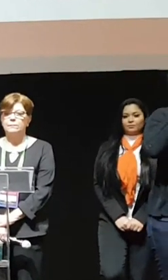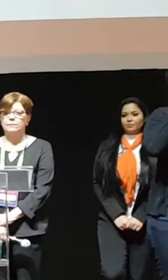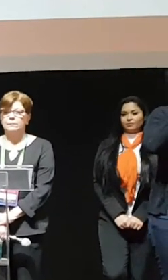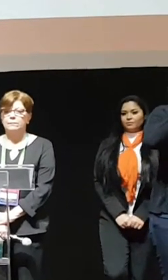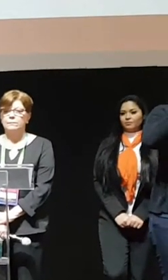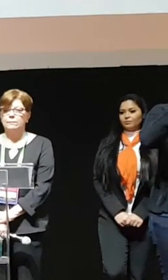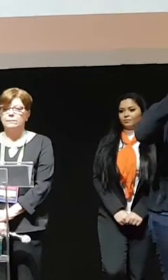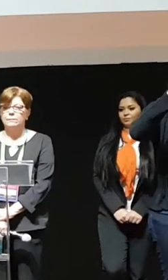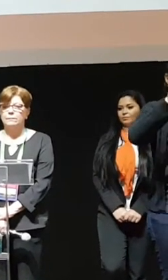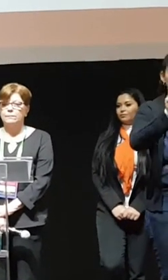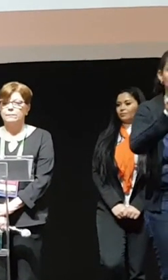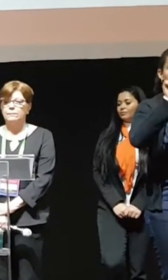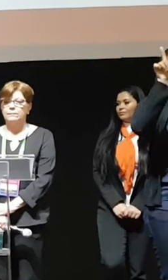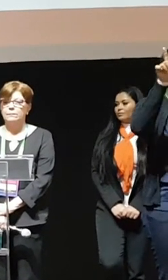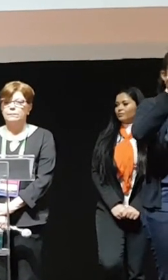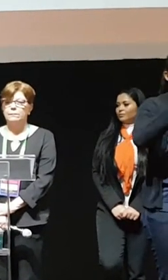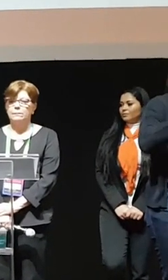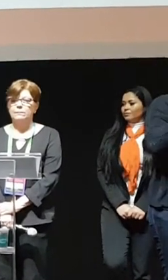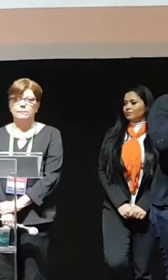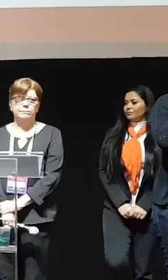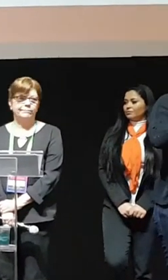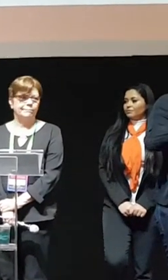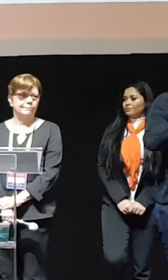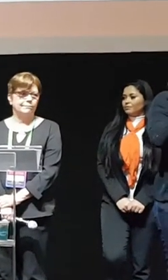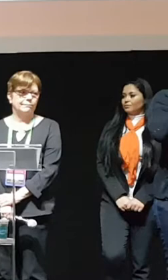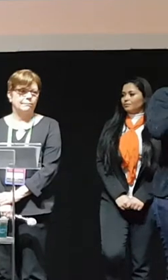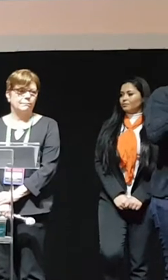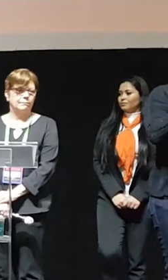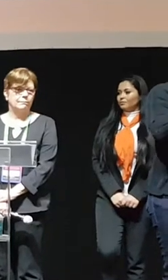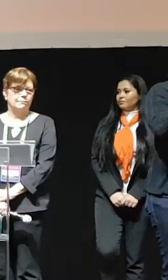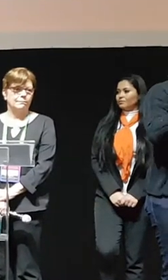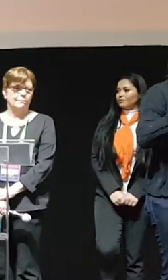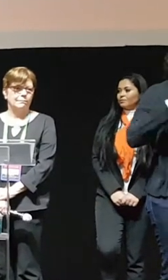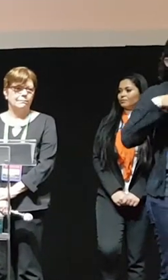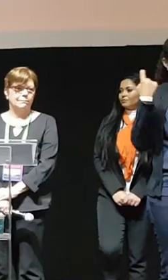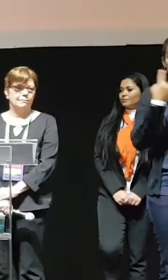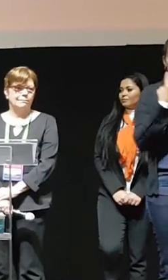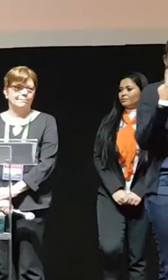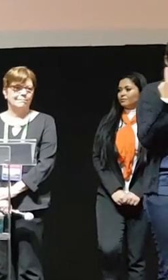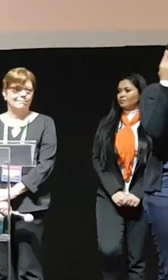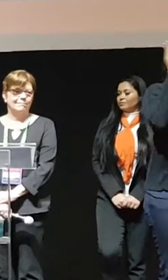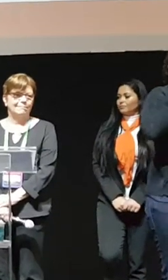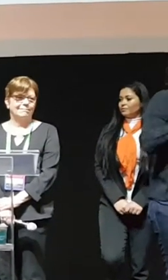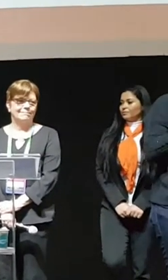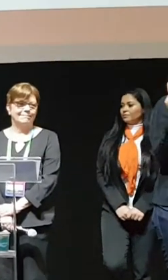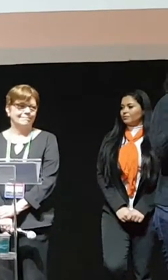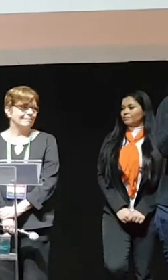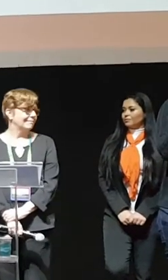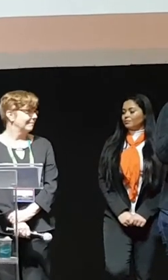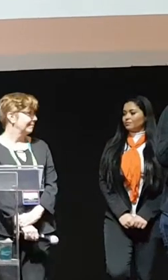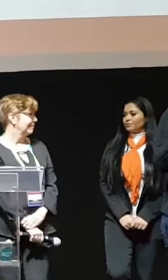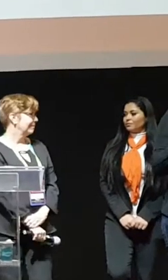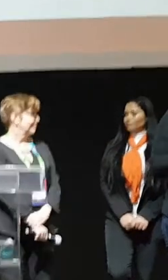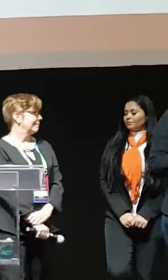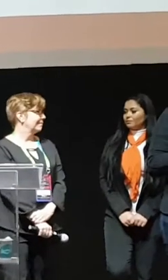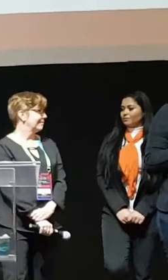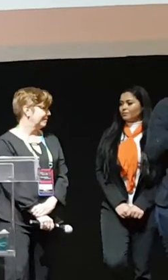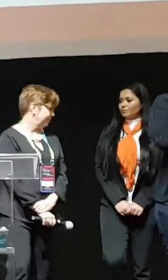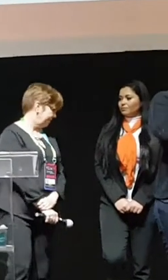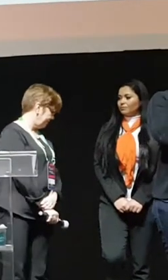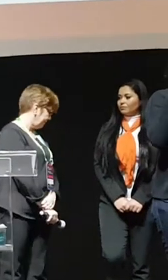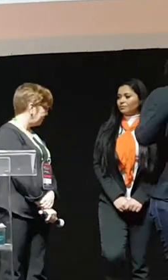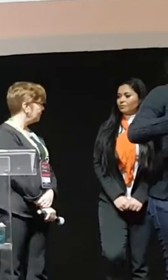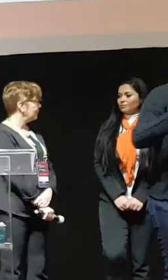conquistando e, por sinal, o pessoal está arrebentando, a gente está em primeiro lugar. E isso daqui, para mim, também, é